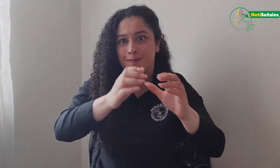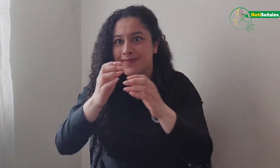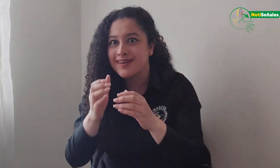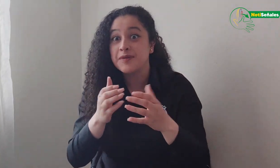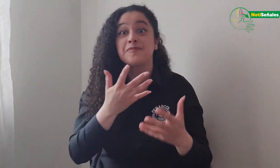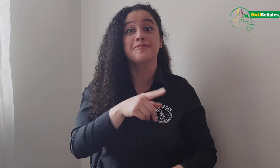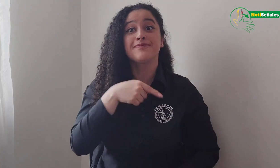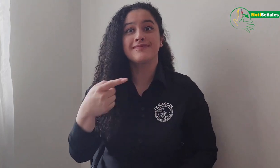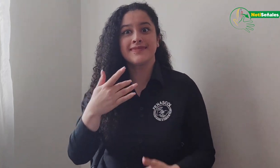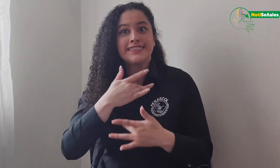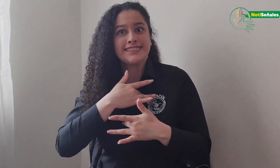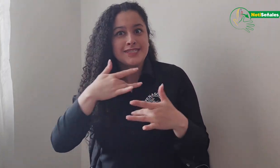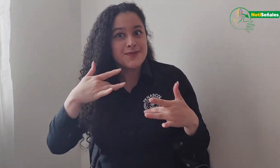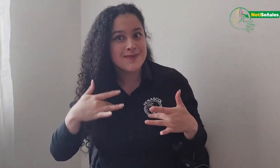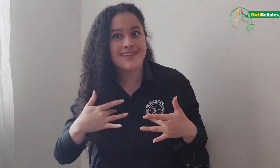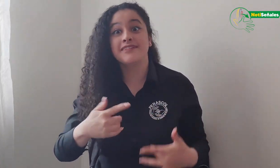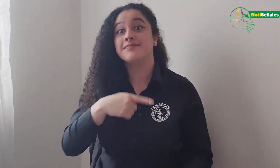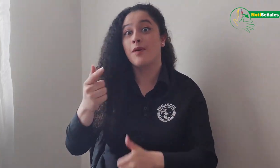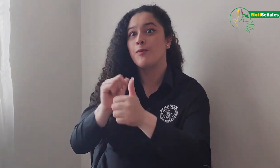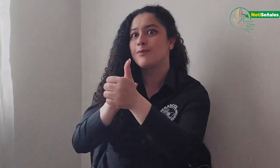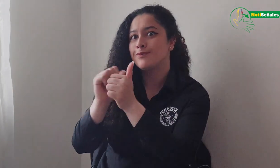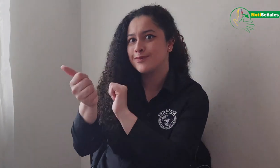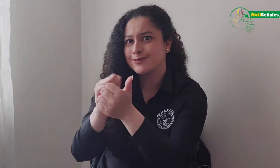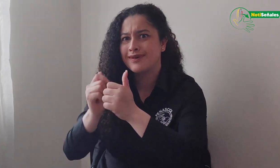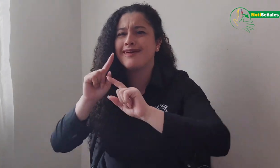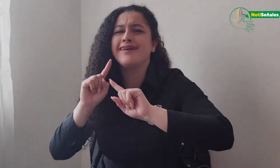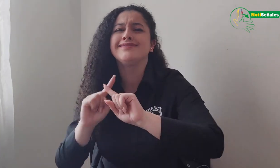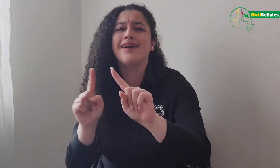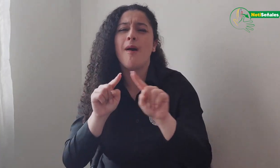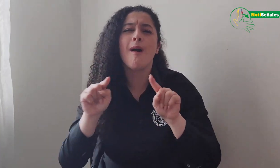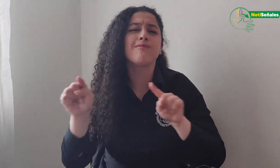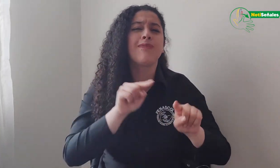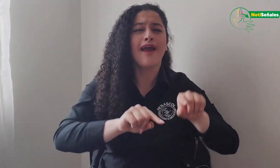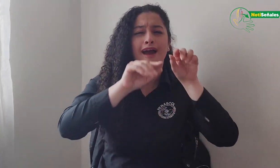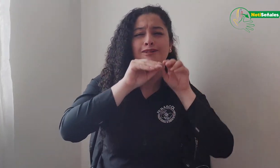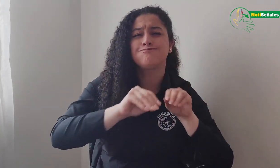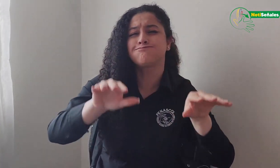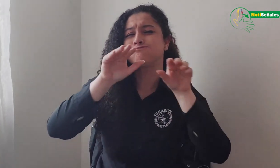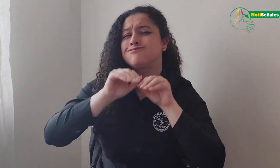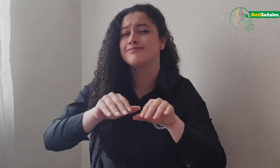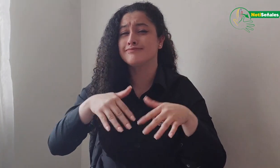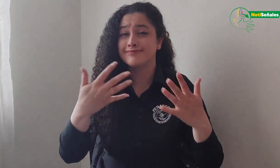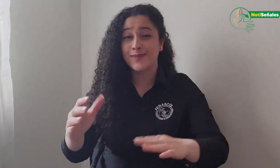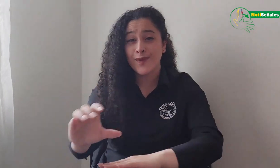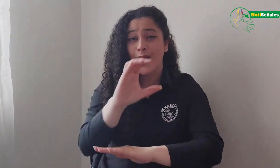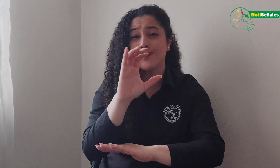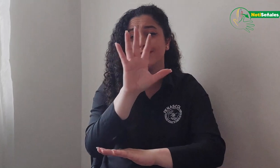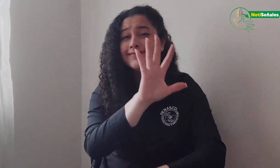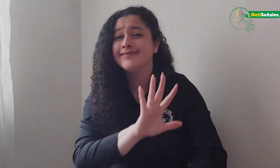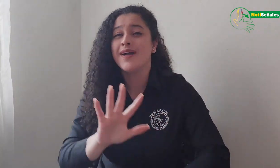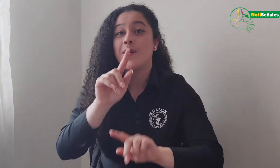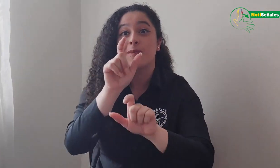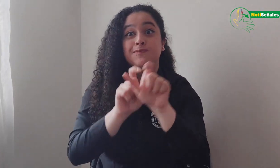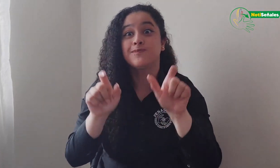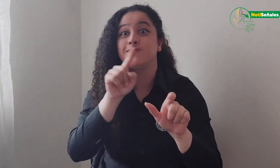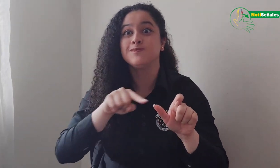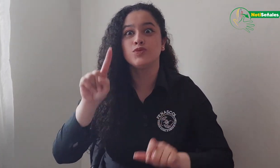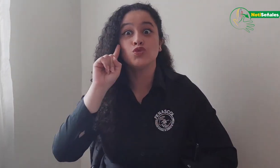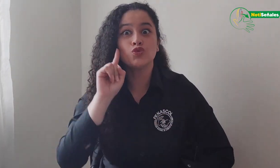comisiones, salud y bienestar, deportes y otras más que encontrarás en nuestras emisiones que todas las personas